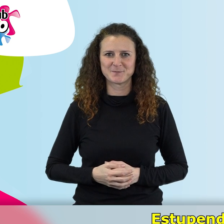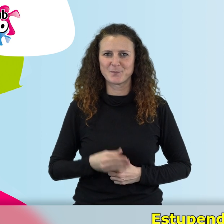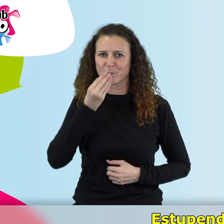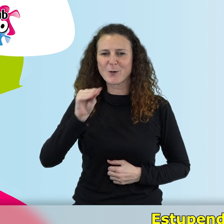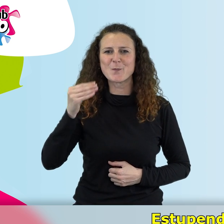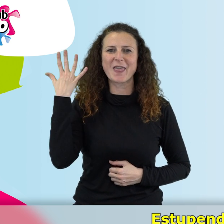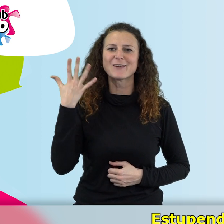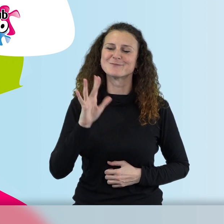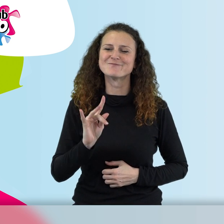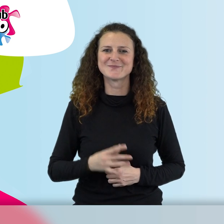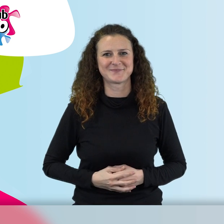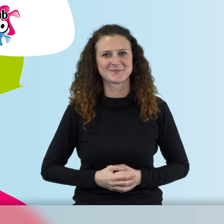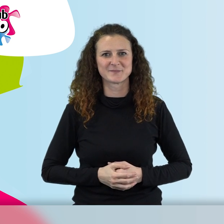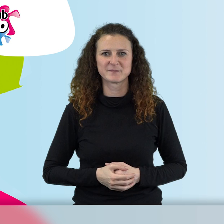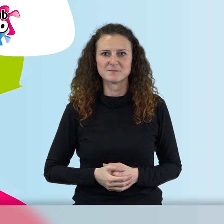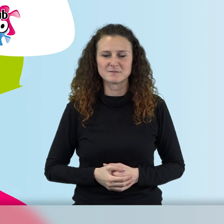Estupendo. Eso es.